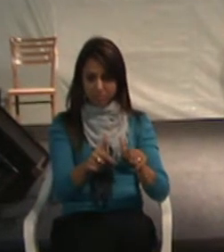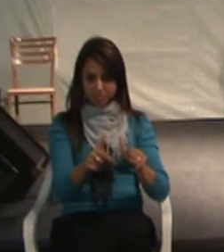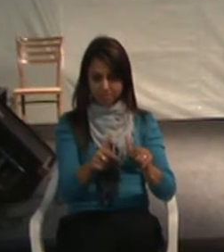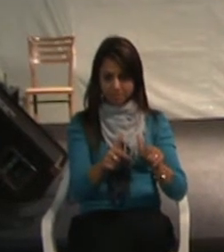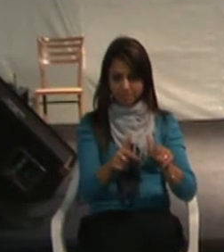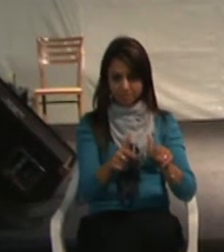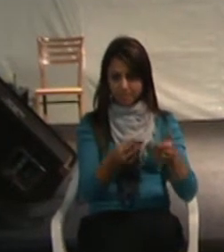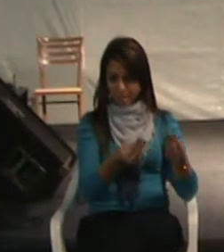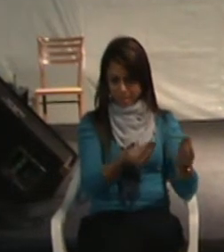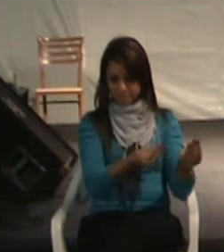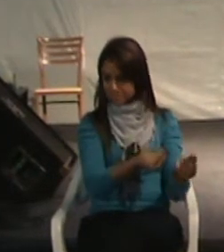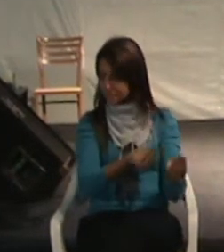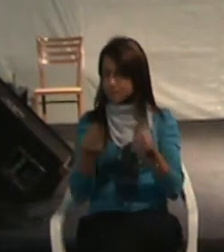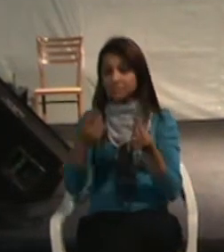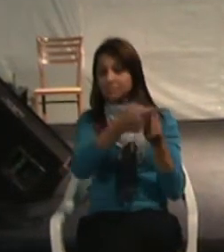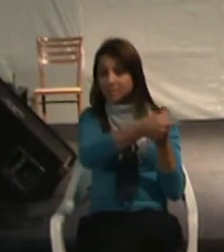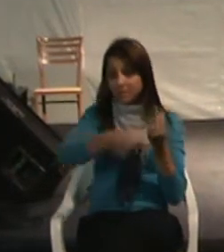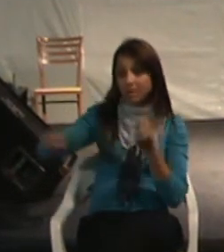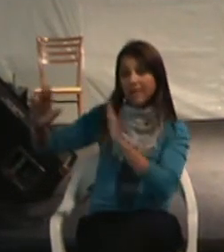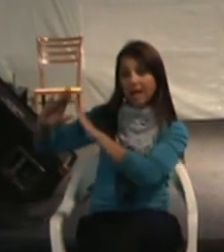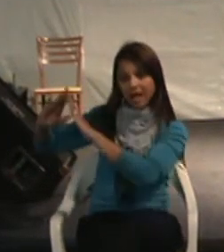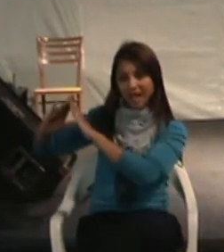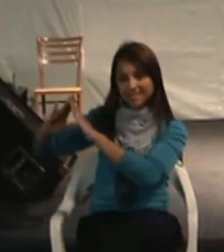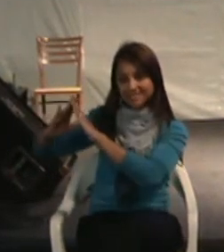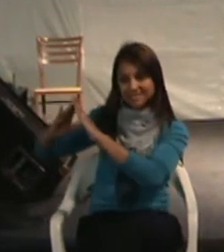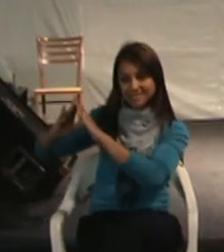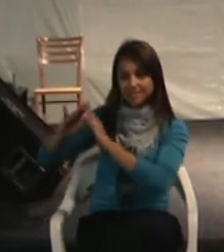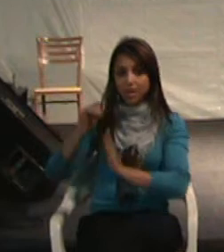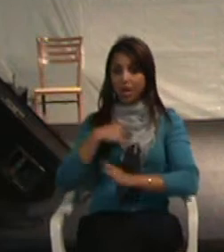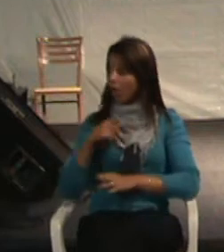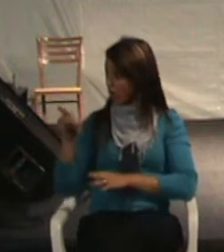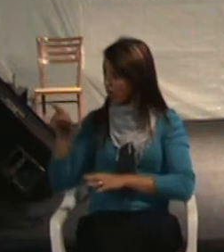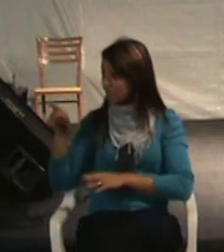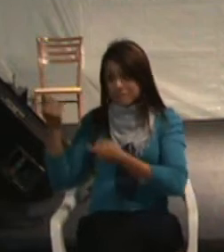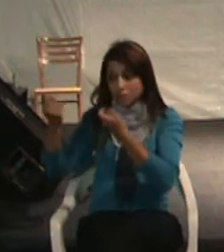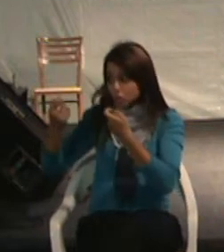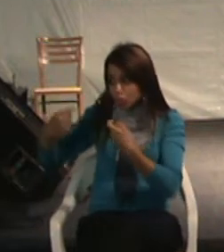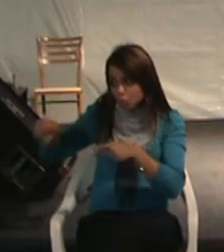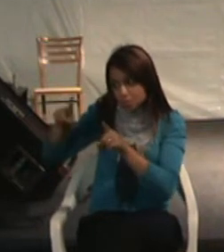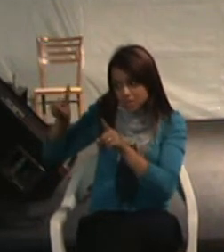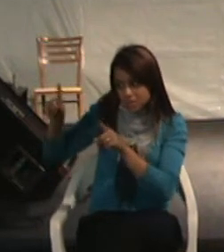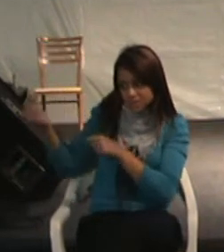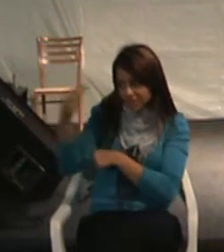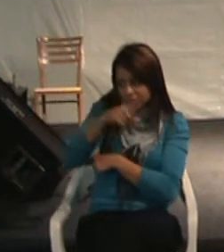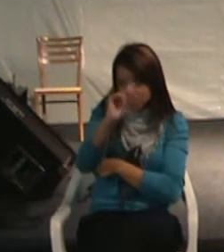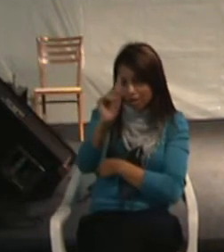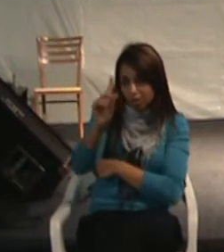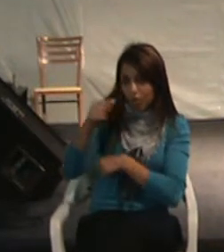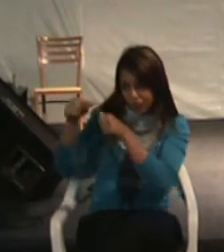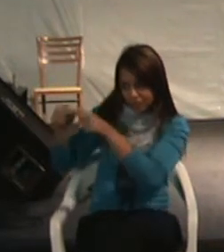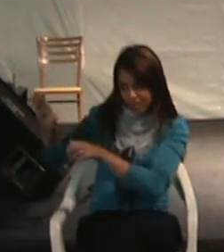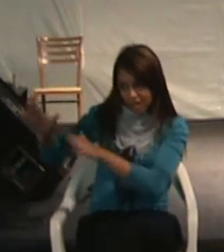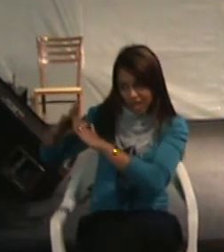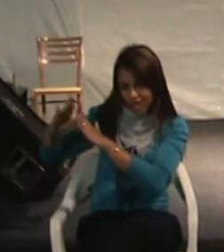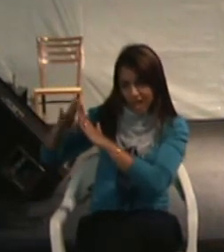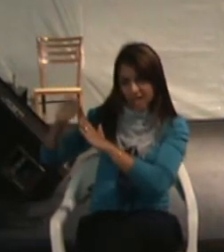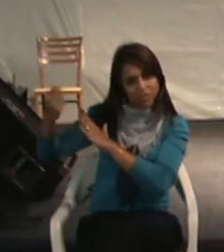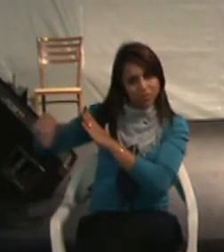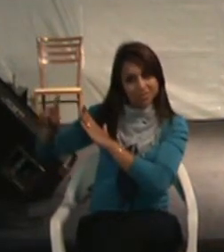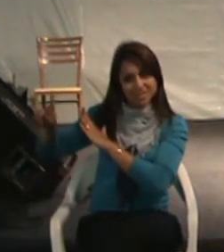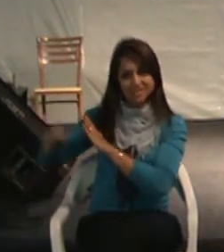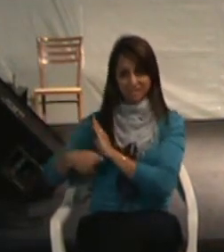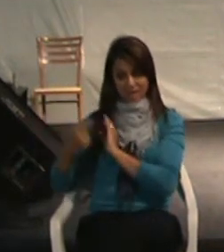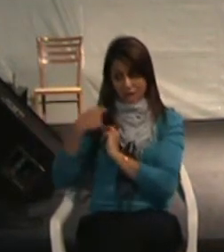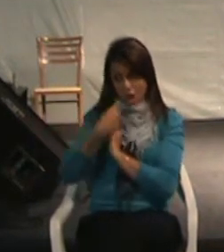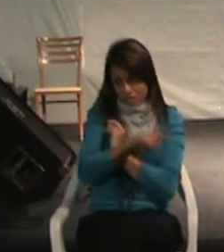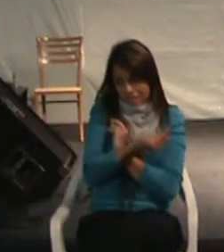mandavam lá para as pessoas, na casa, falavam assim, você não precisa sair, não saia não. Eu